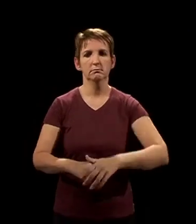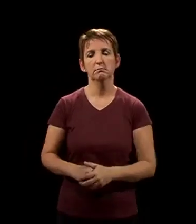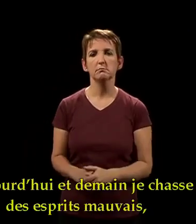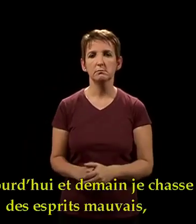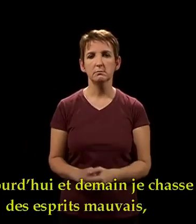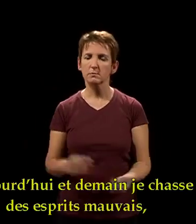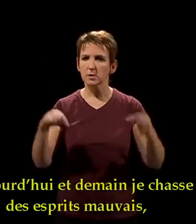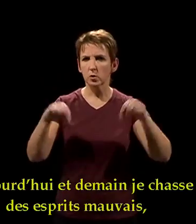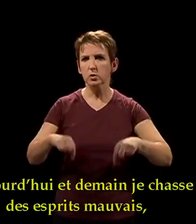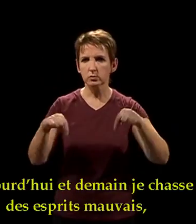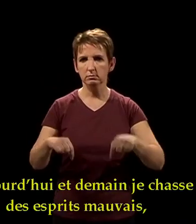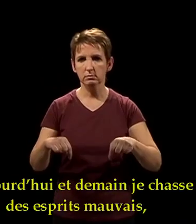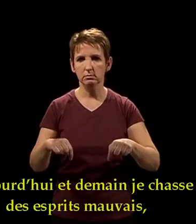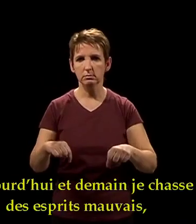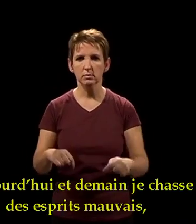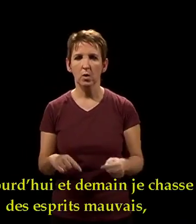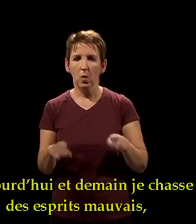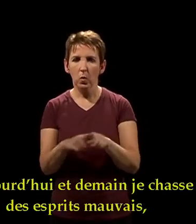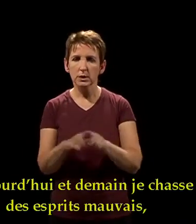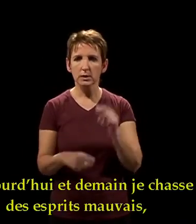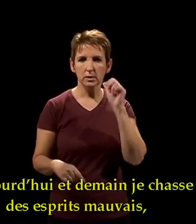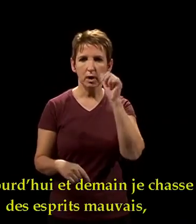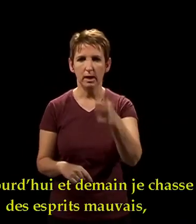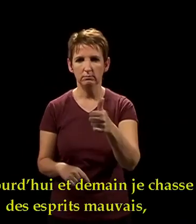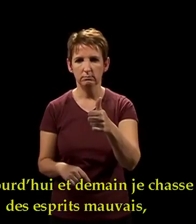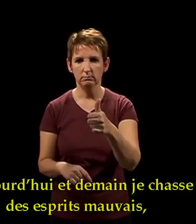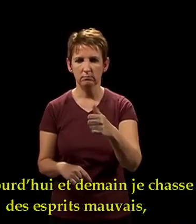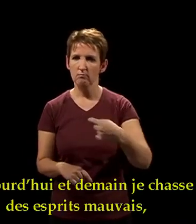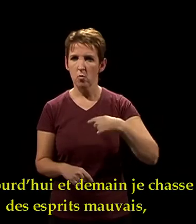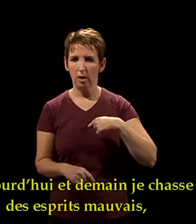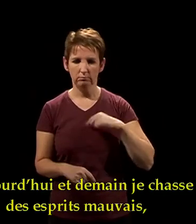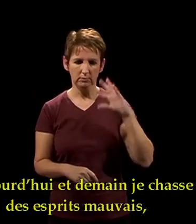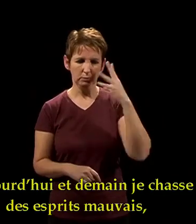renard. Aujourd'hui et demain, je chasse des esprits mauvais.